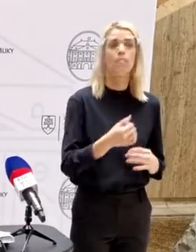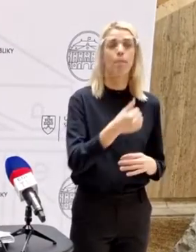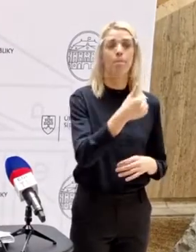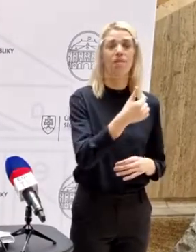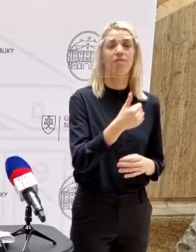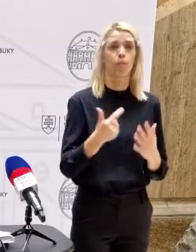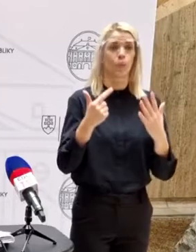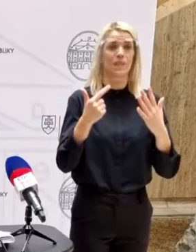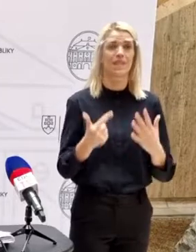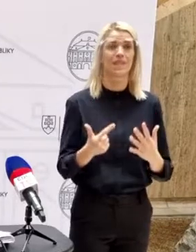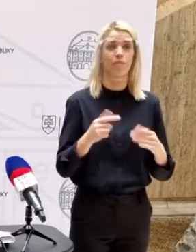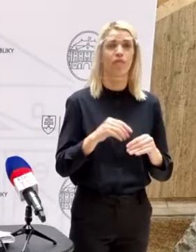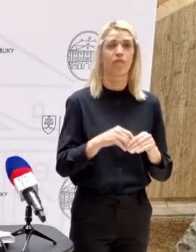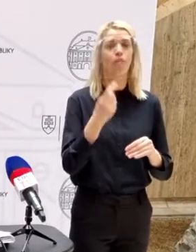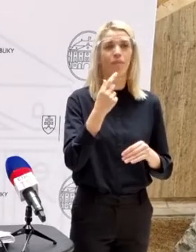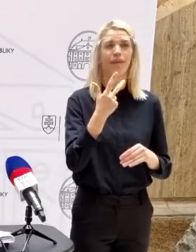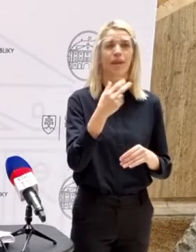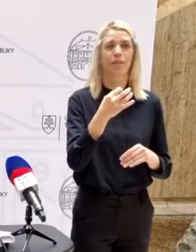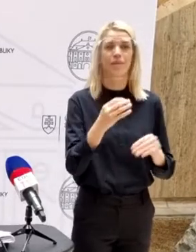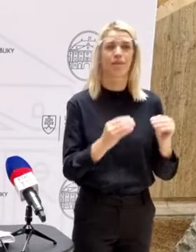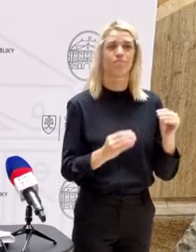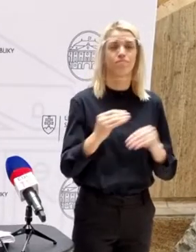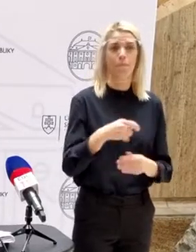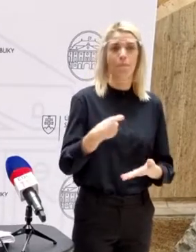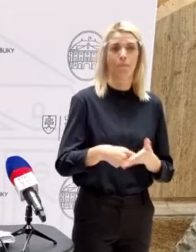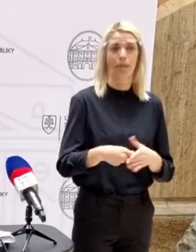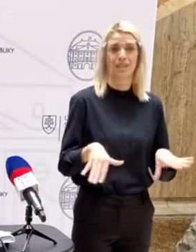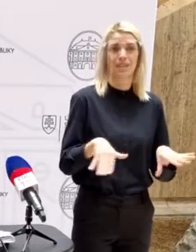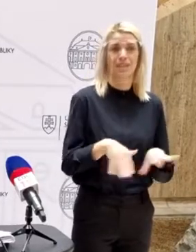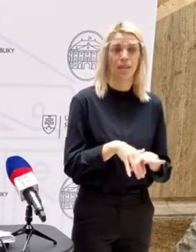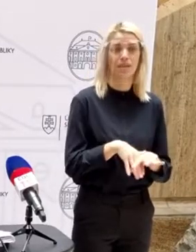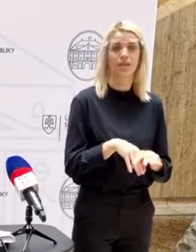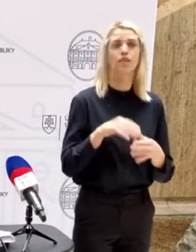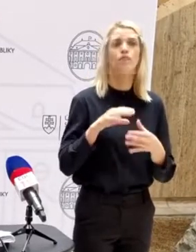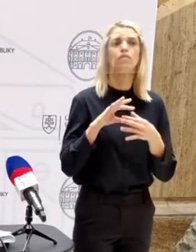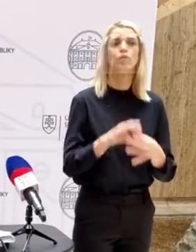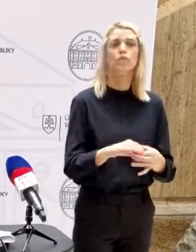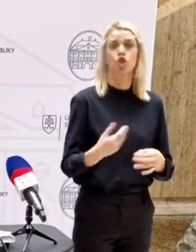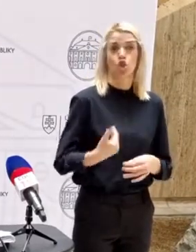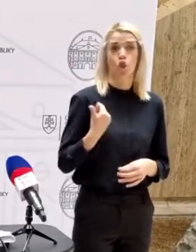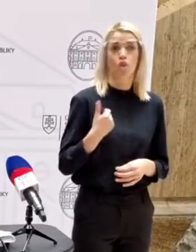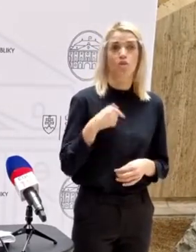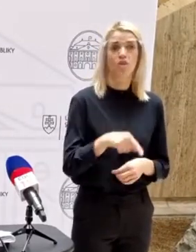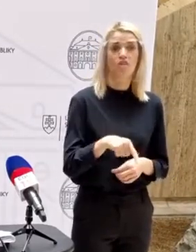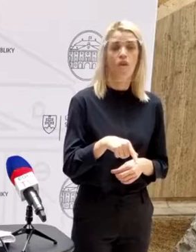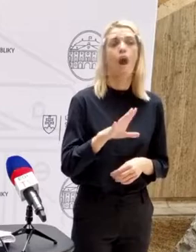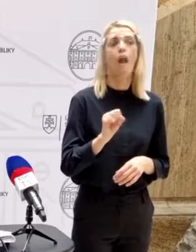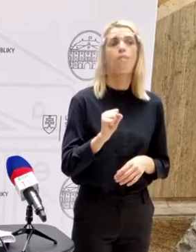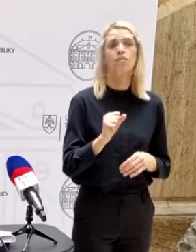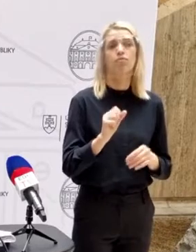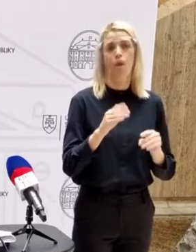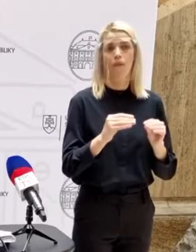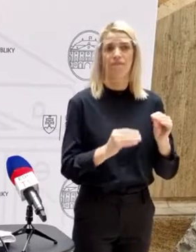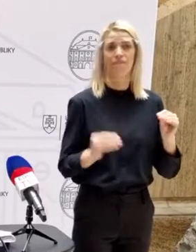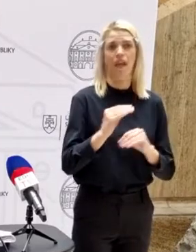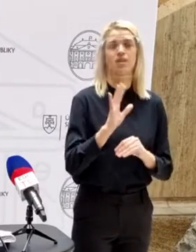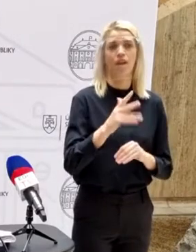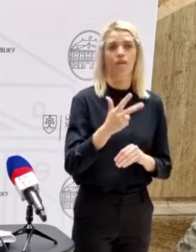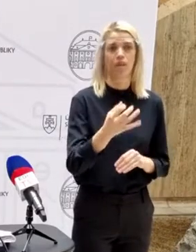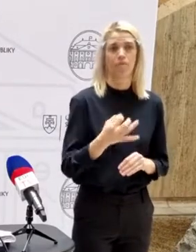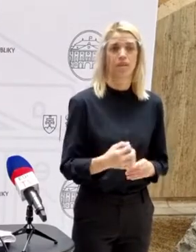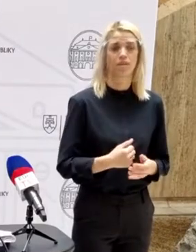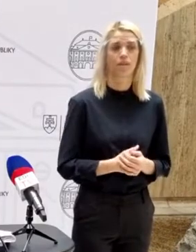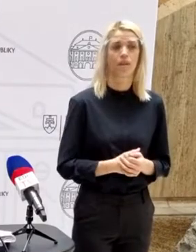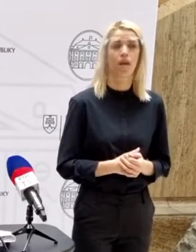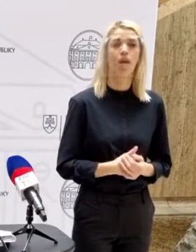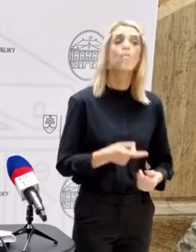prichádza a k 3% zvýšovaniu plátov zamestnancov v rámci škôlstva to zvýšovanie bolo o mnoho výraznejšie. Čiže nejaký